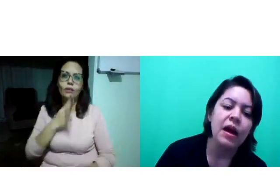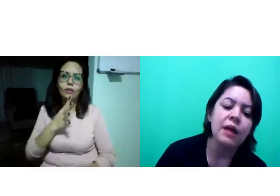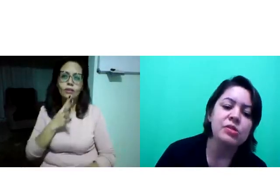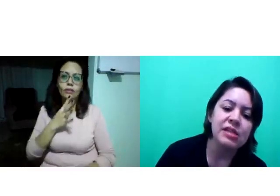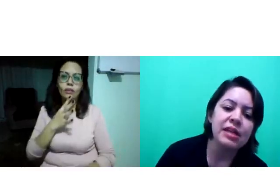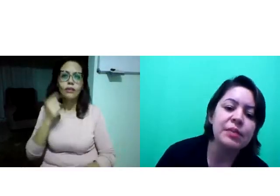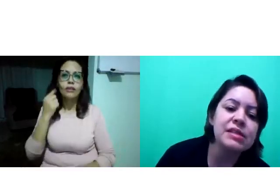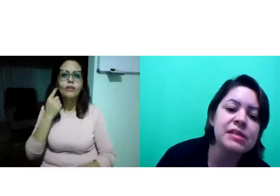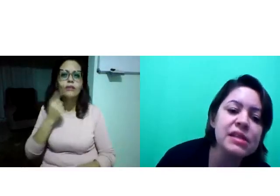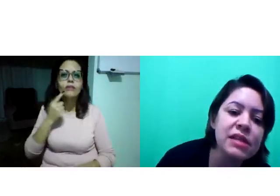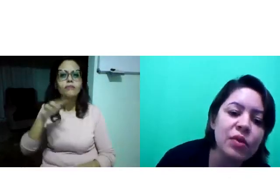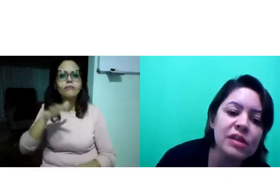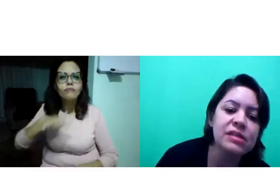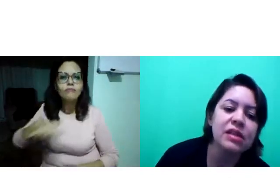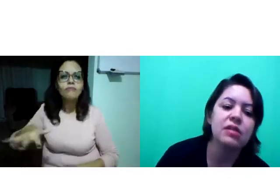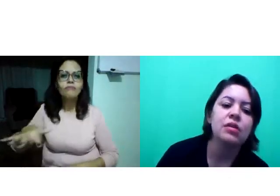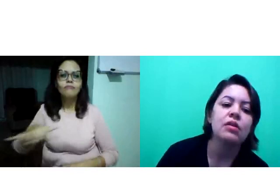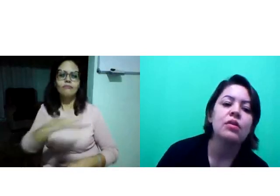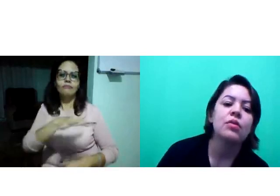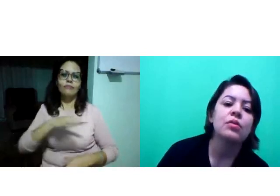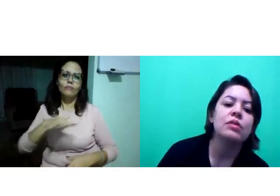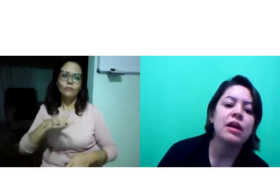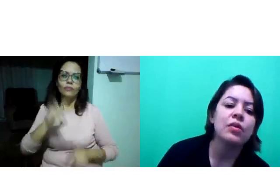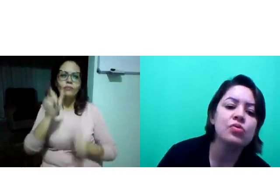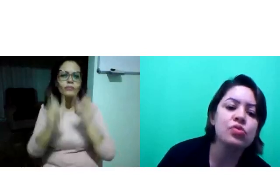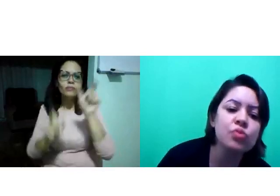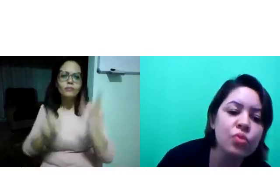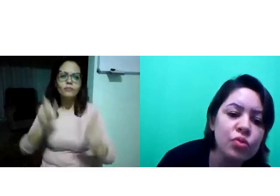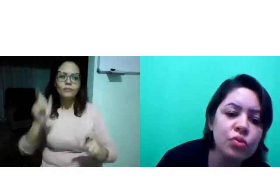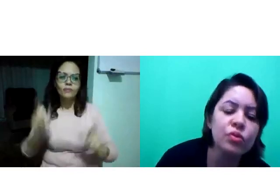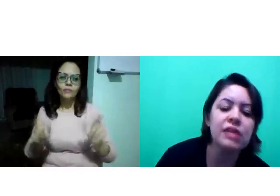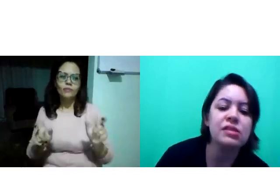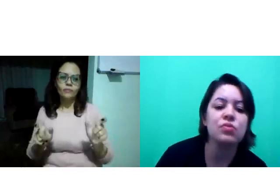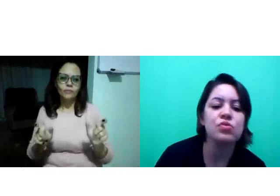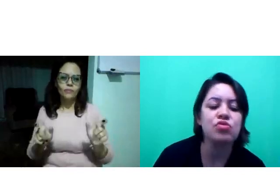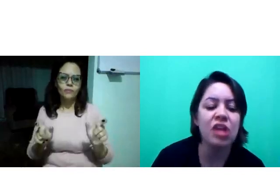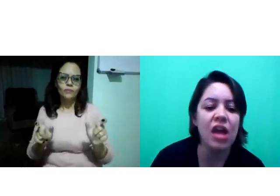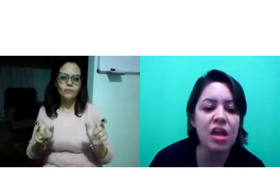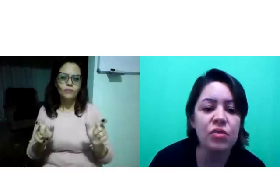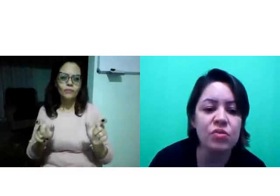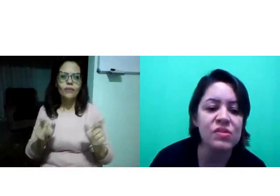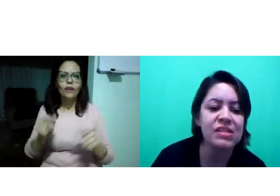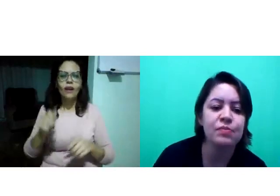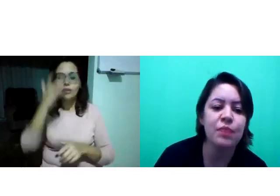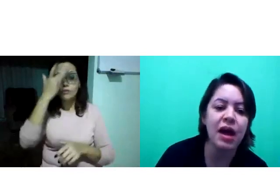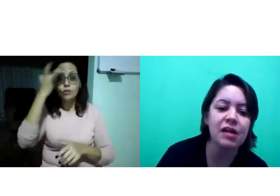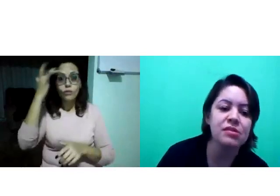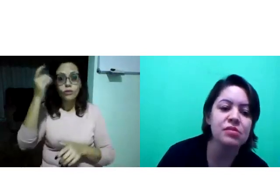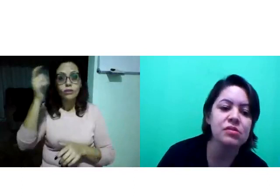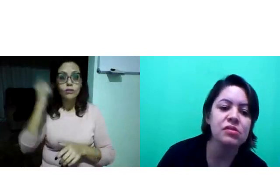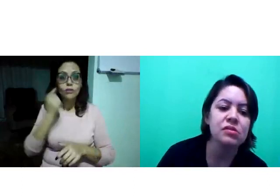A sociedade precisa conhecer, né? O surdo, quem são os sujeitos, os